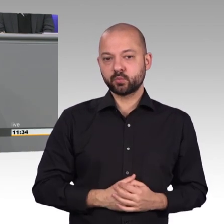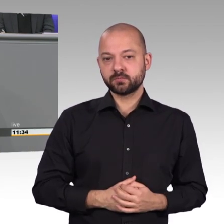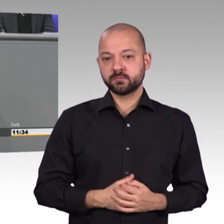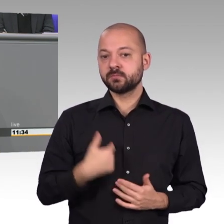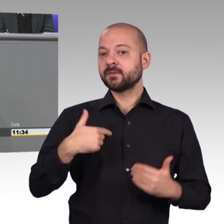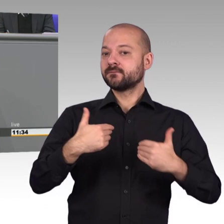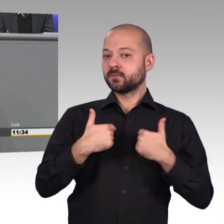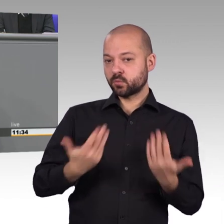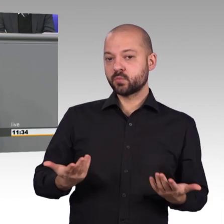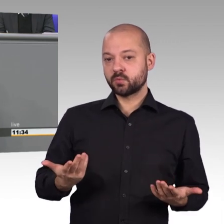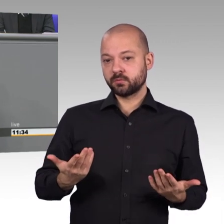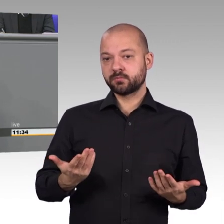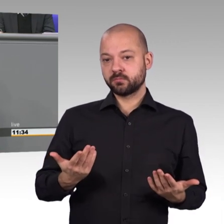auf den Weg gebracht, liebe Kolleginnen und Kollegen.